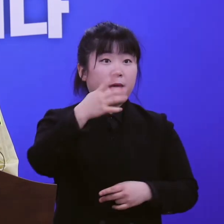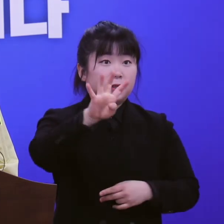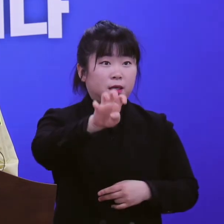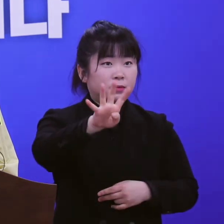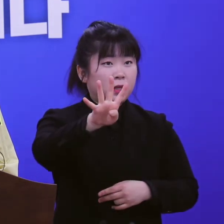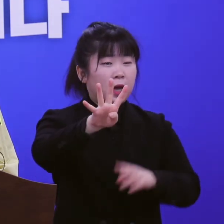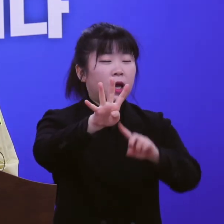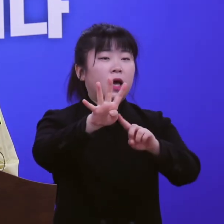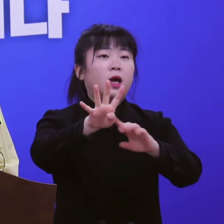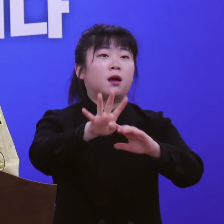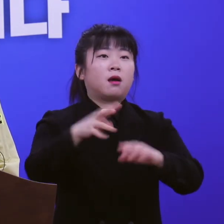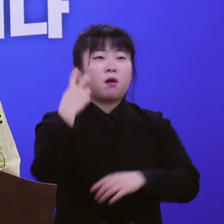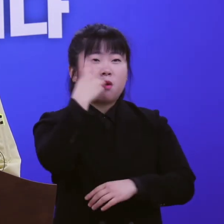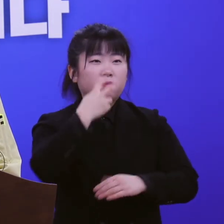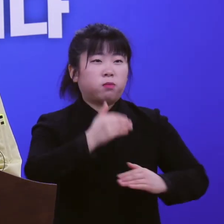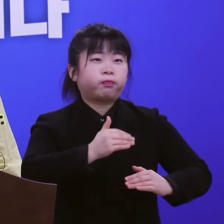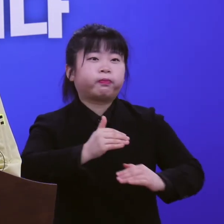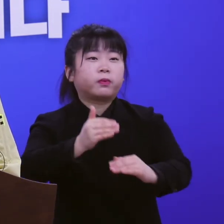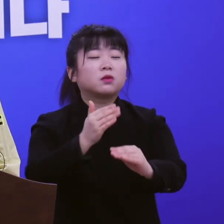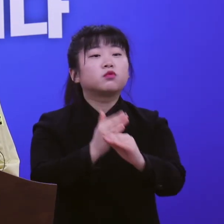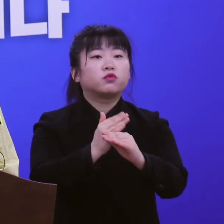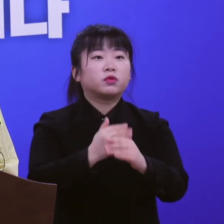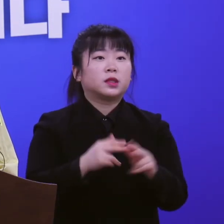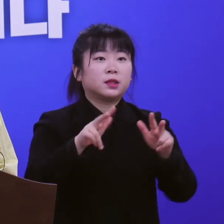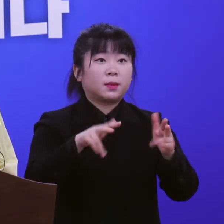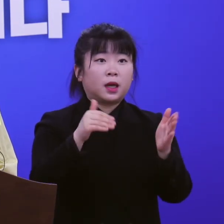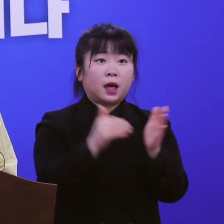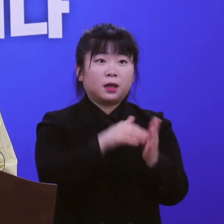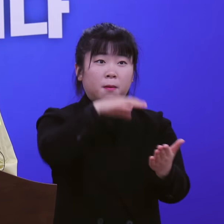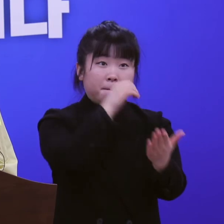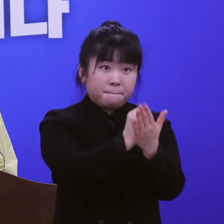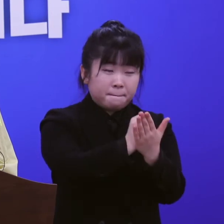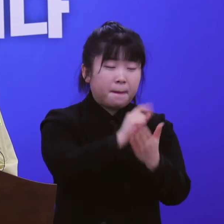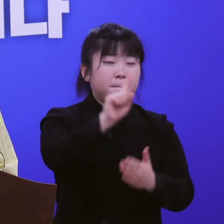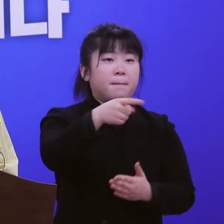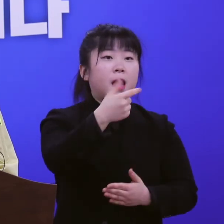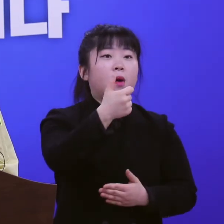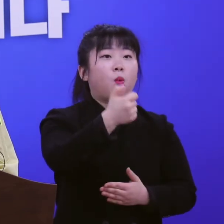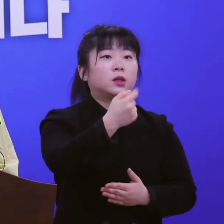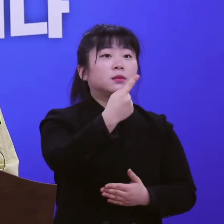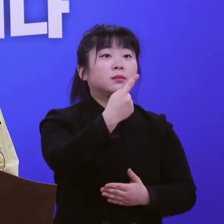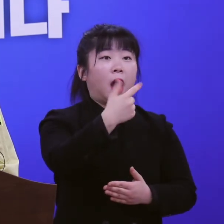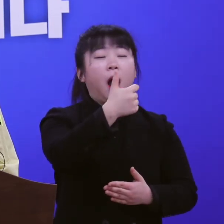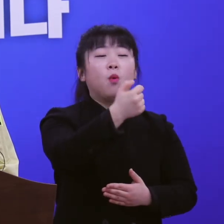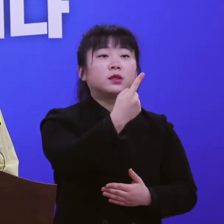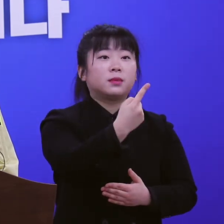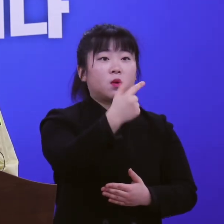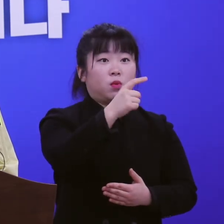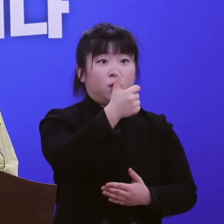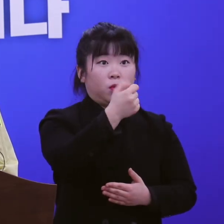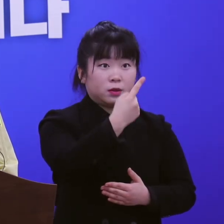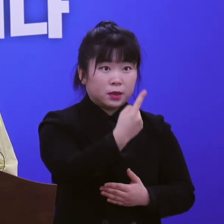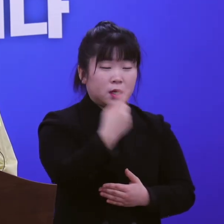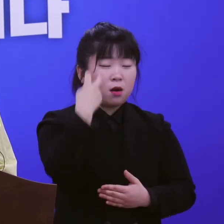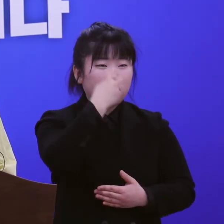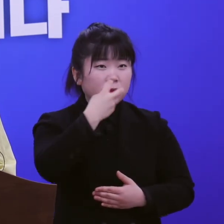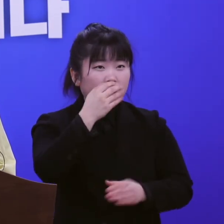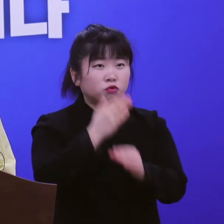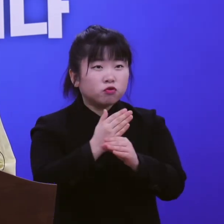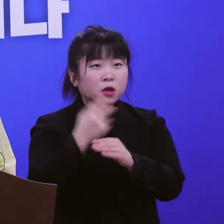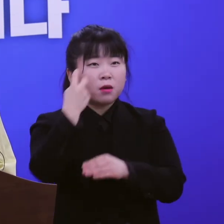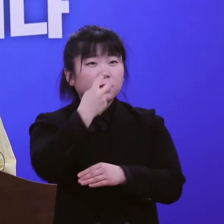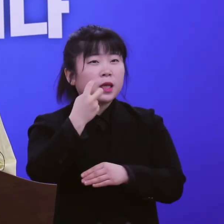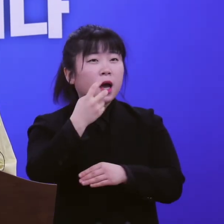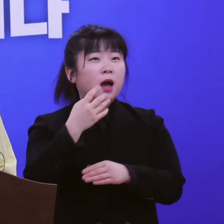진행하고 있습니다. 현재까지 음성 51명, 검사 중 20명, 검사 예정 13명입니다.